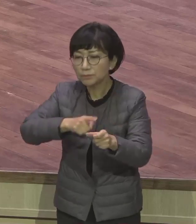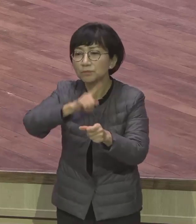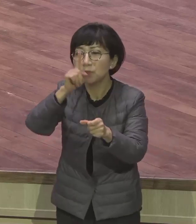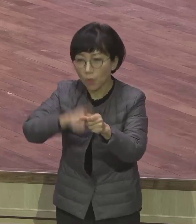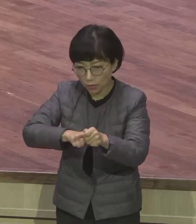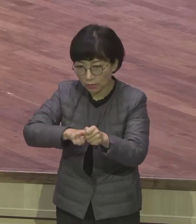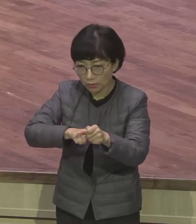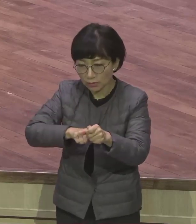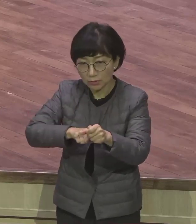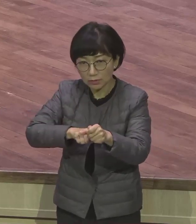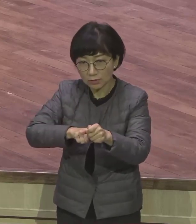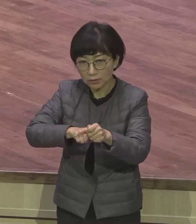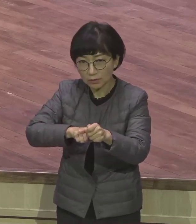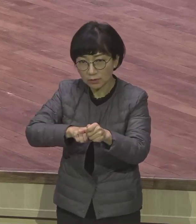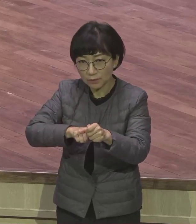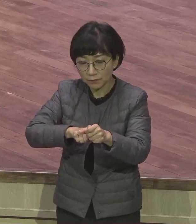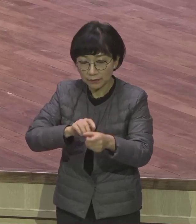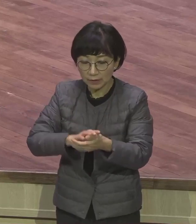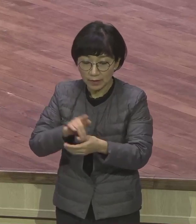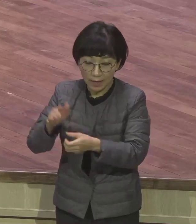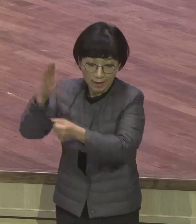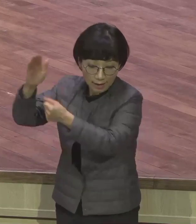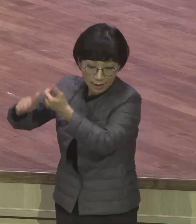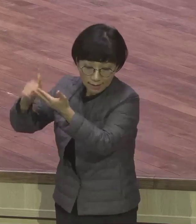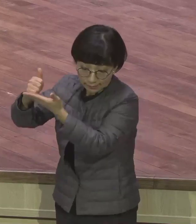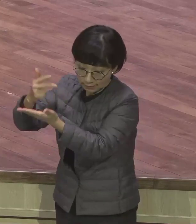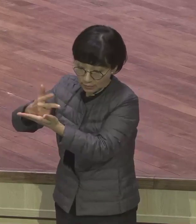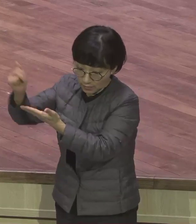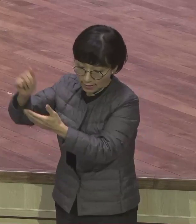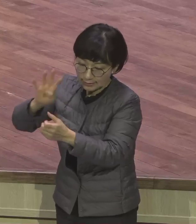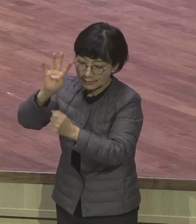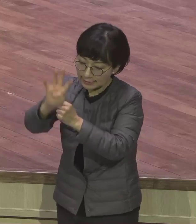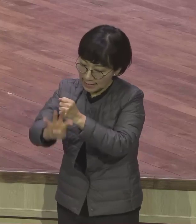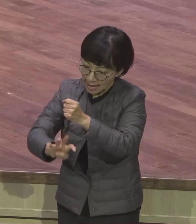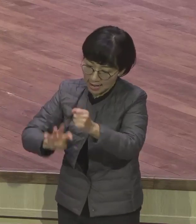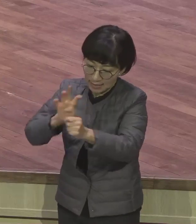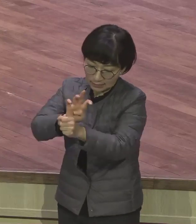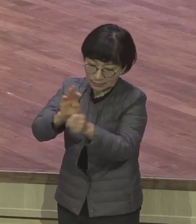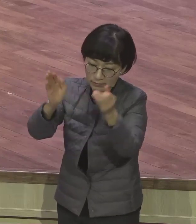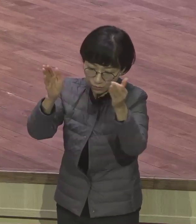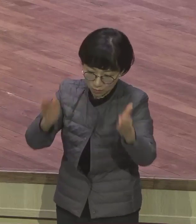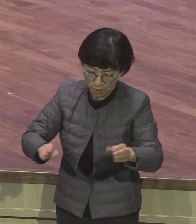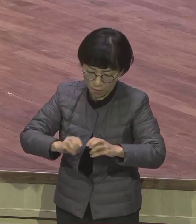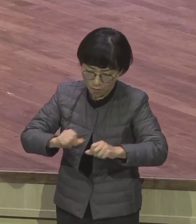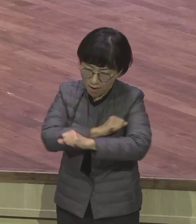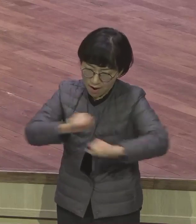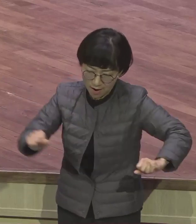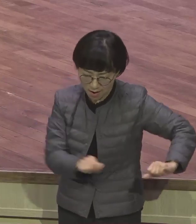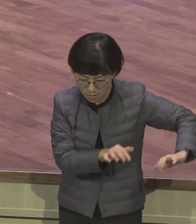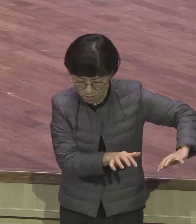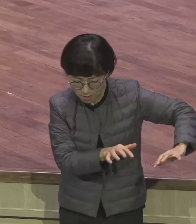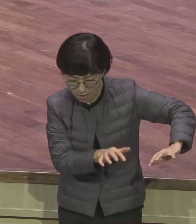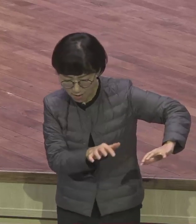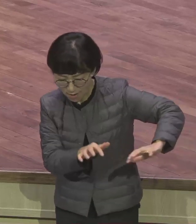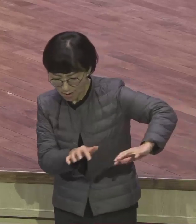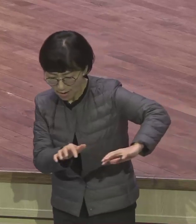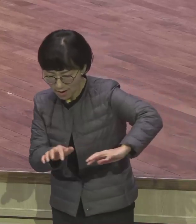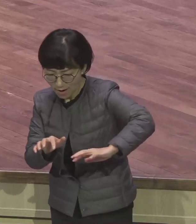있어요 너 하나님 여호와께서 이 40년 동안에 내게 광야 길을